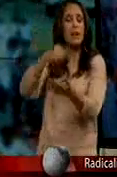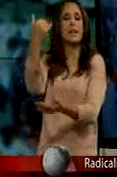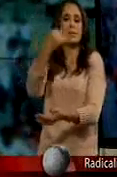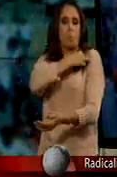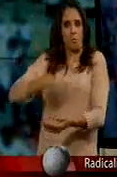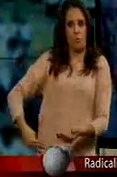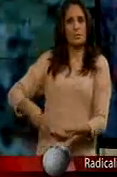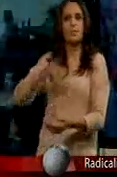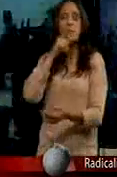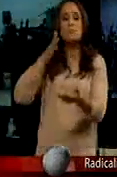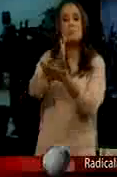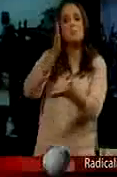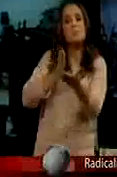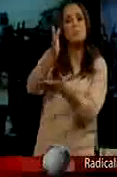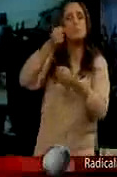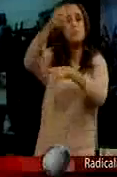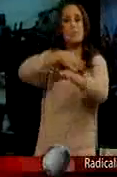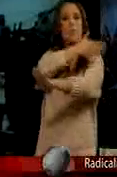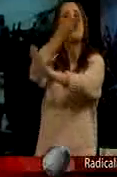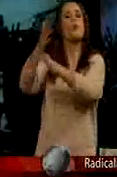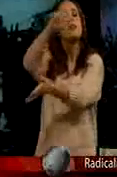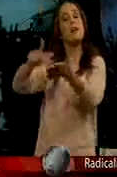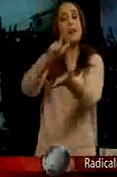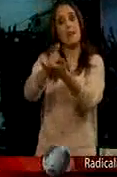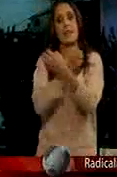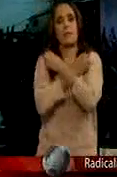De la entidad En protesta contra la reforma educativa